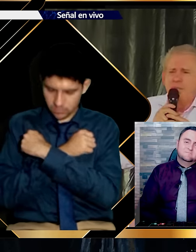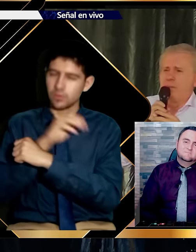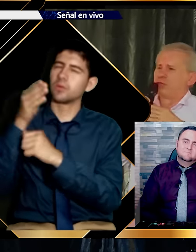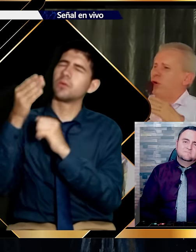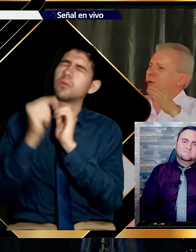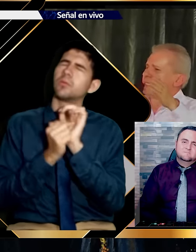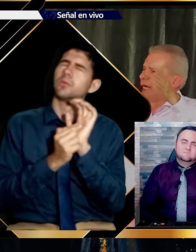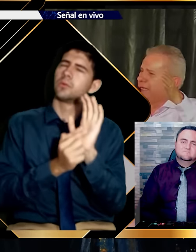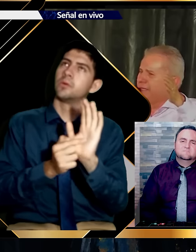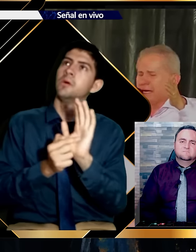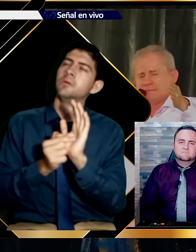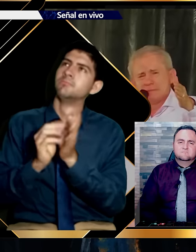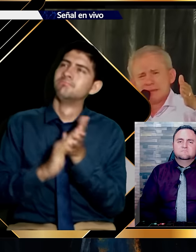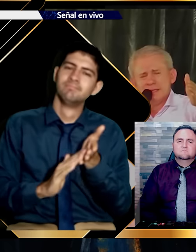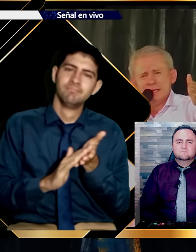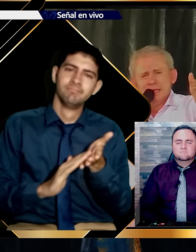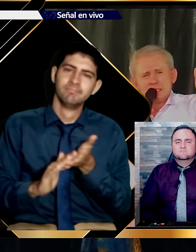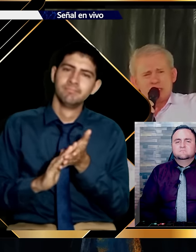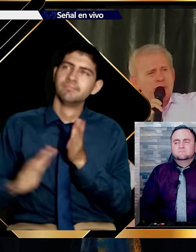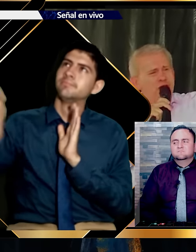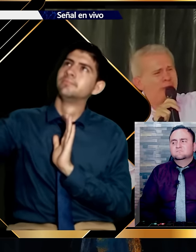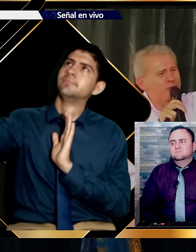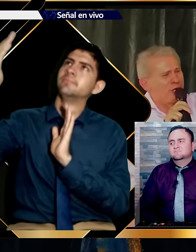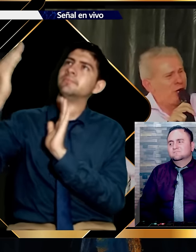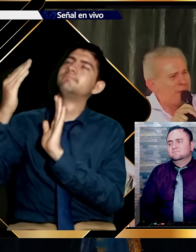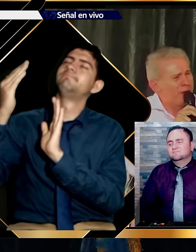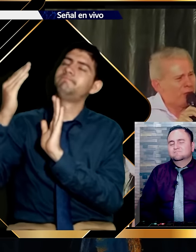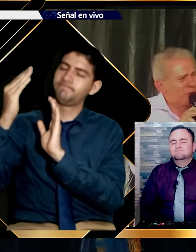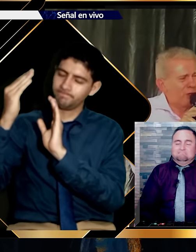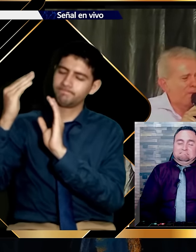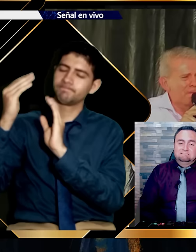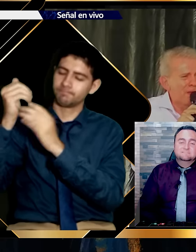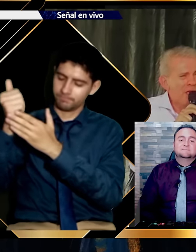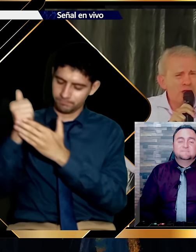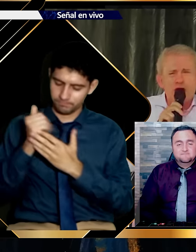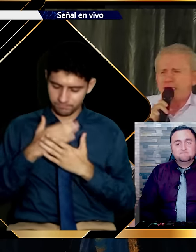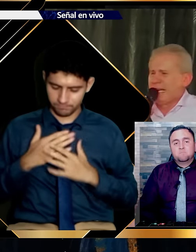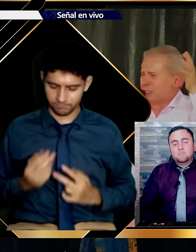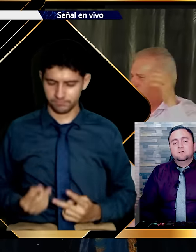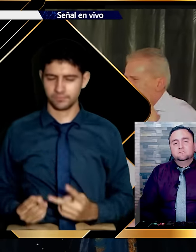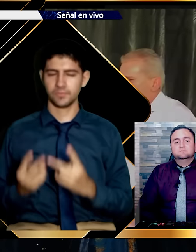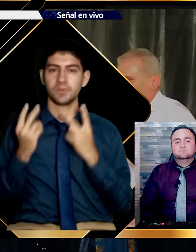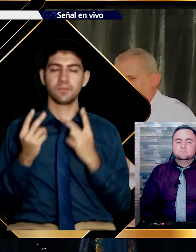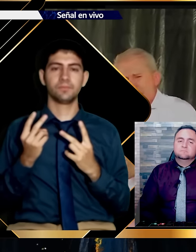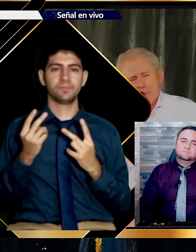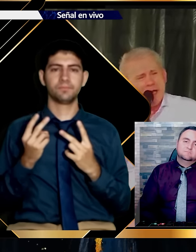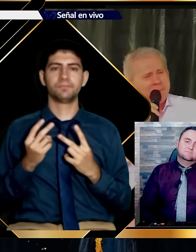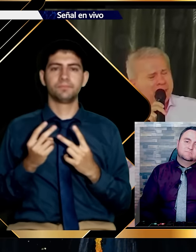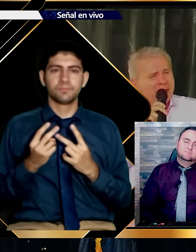Me mostró una salida. Se vino. Me buscó. Y me encontró. No descansó hasta